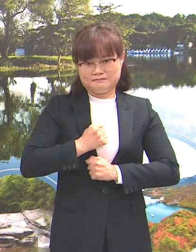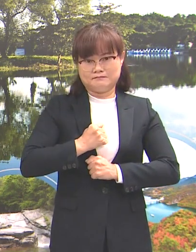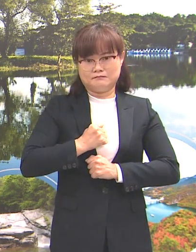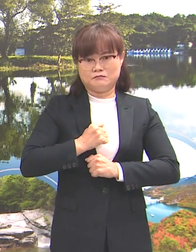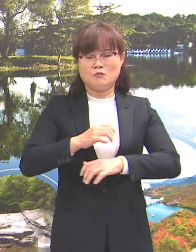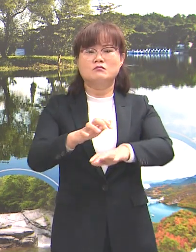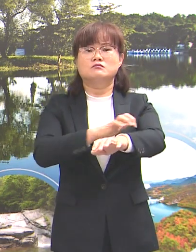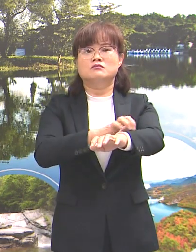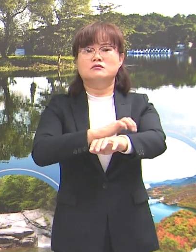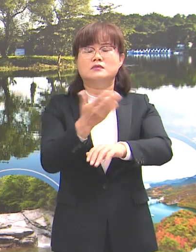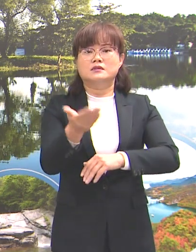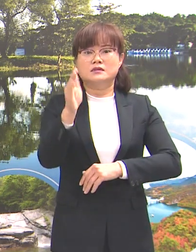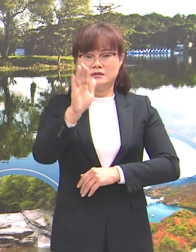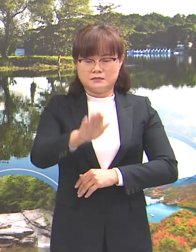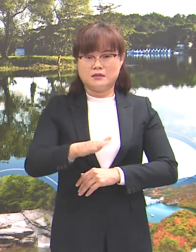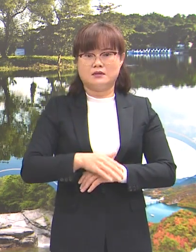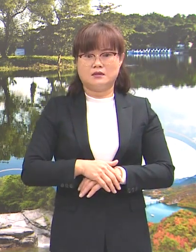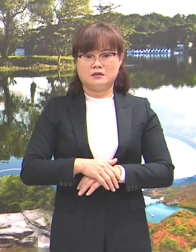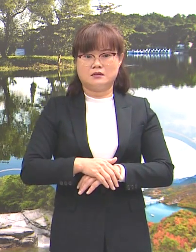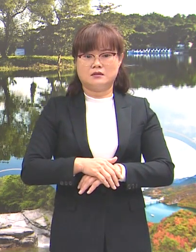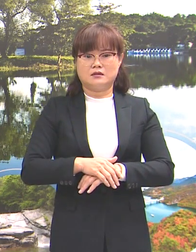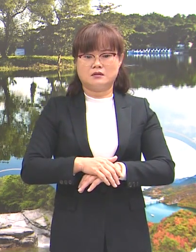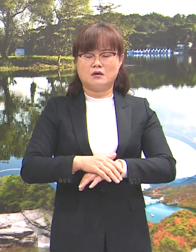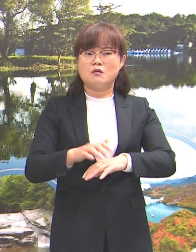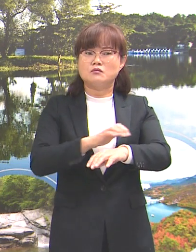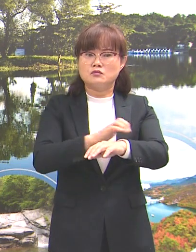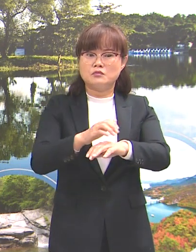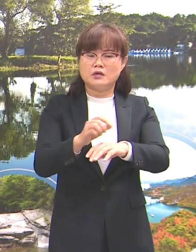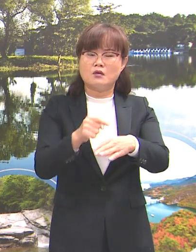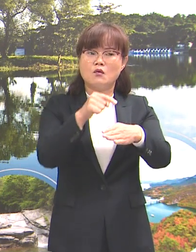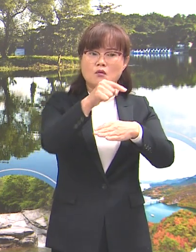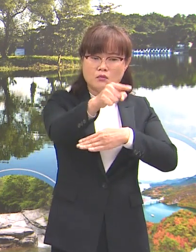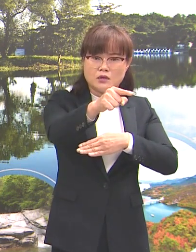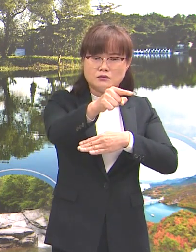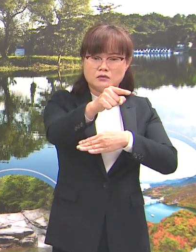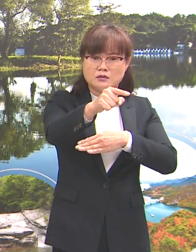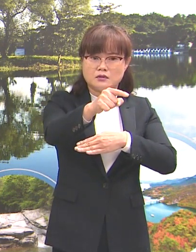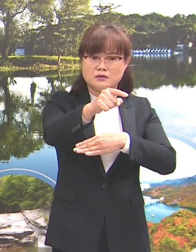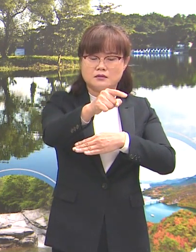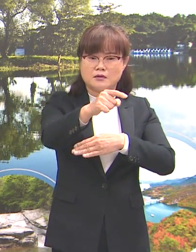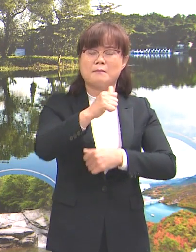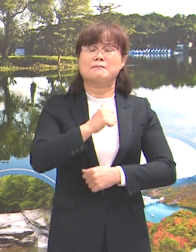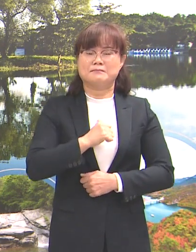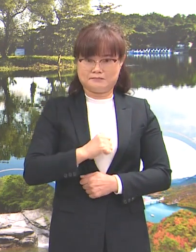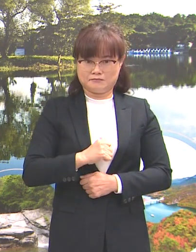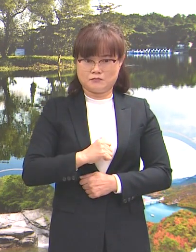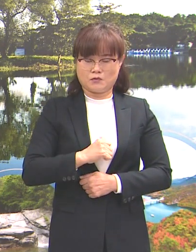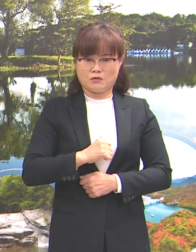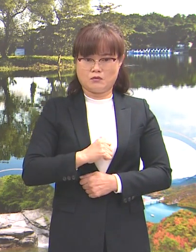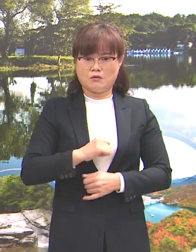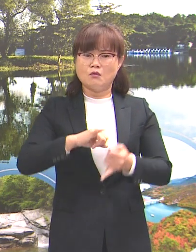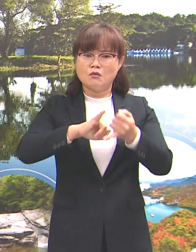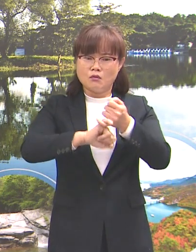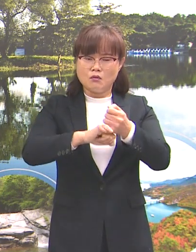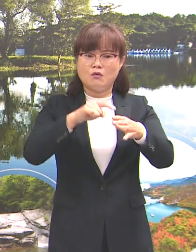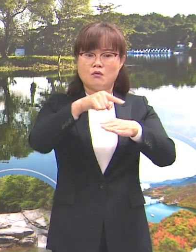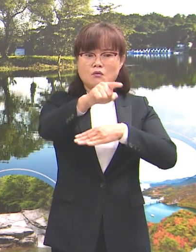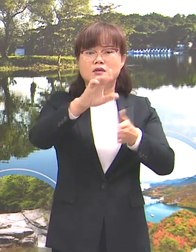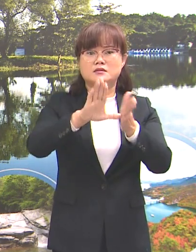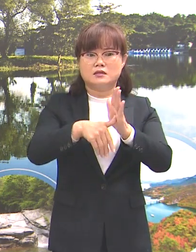불편하시겠지만 불필요한 외출은 상가해 주시기 바라며 부득이 외출 시